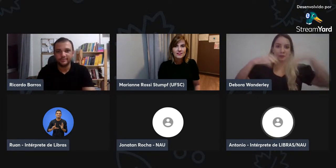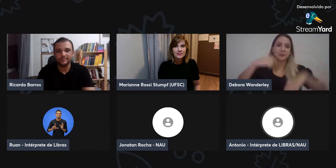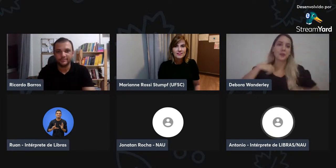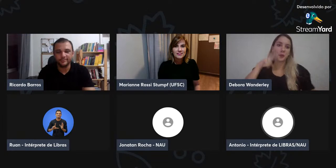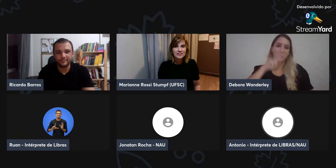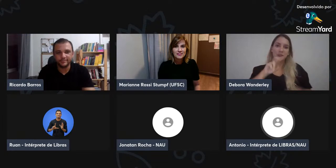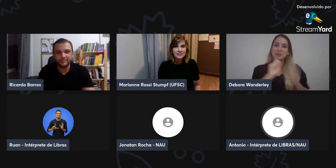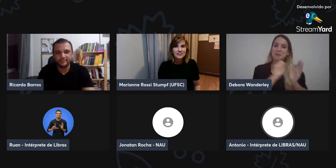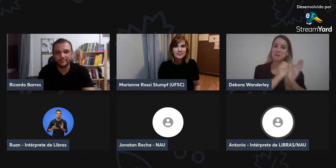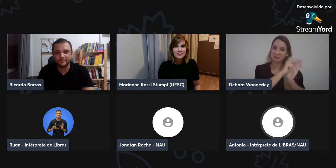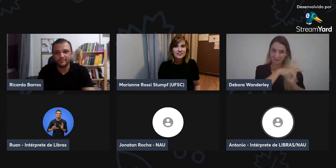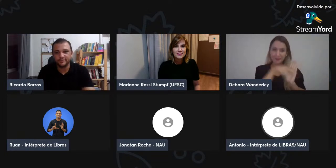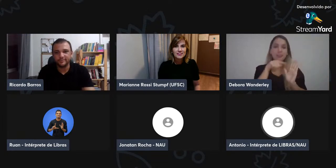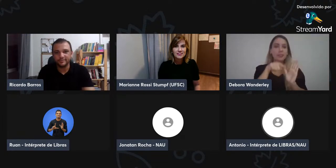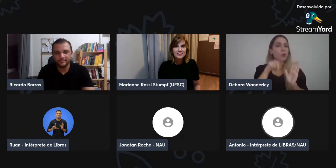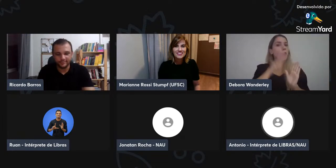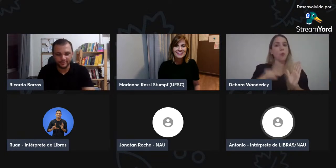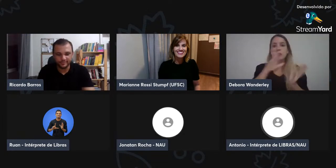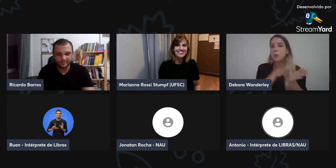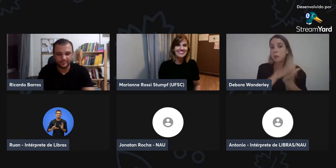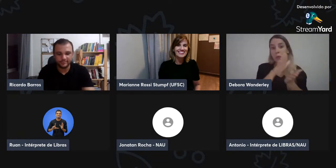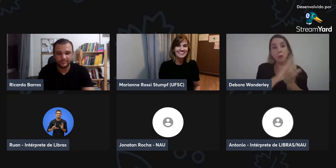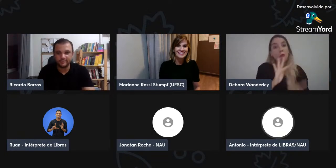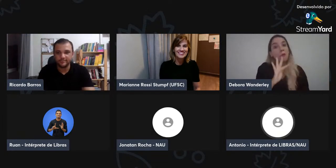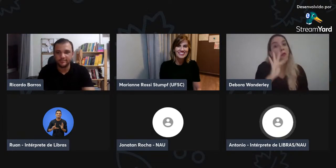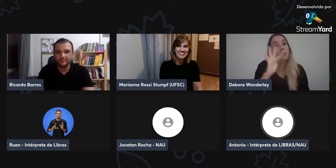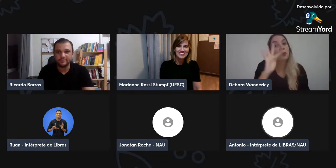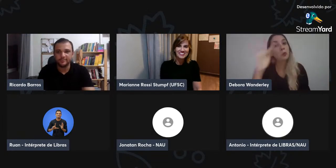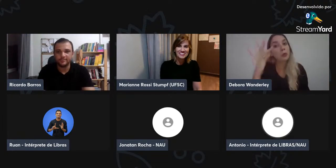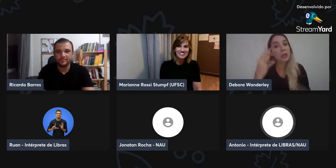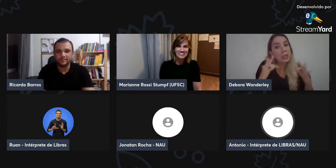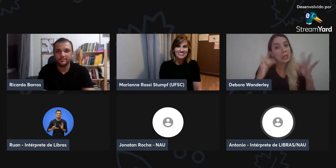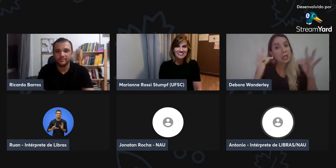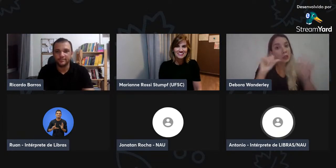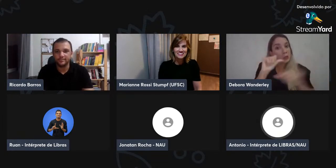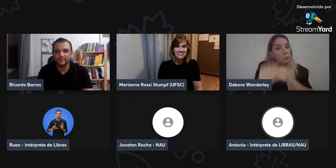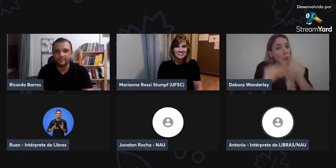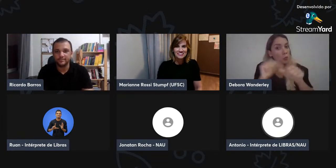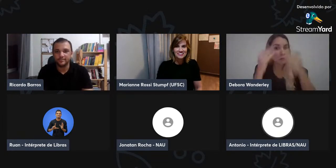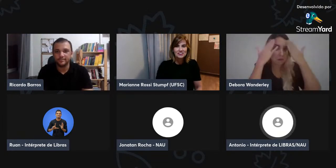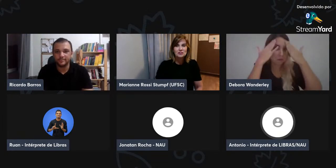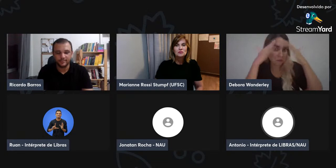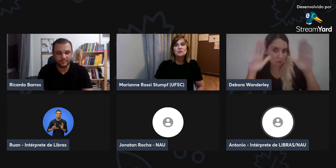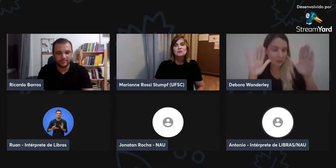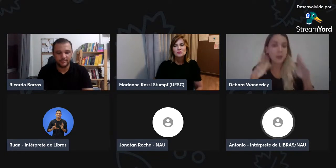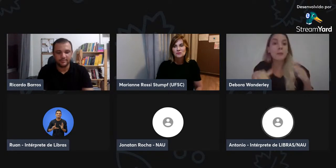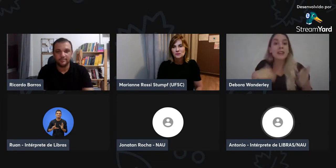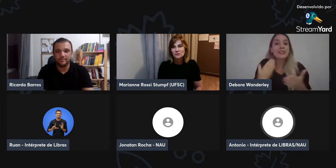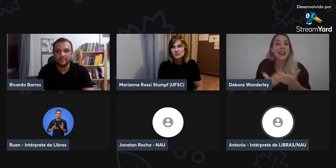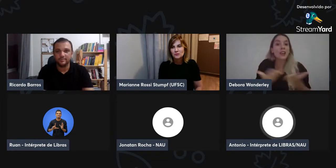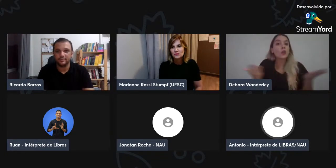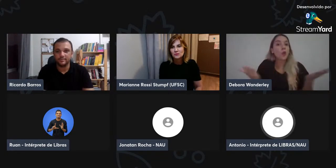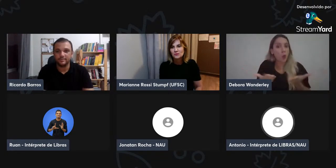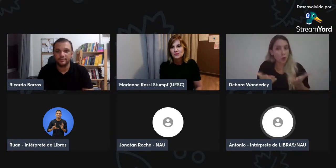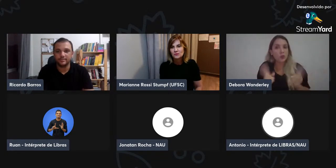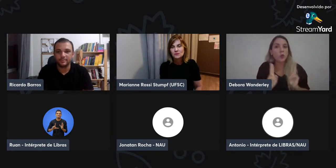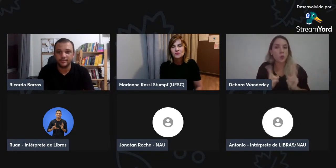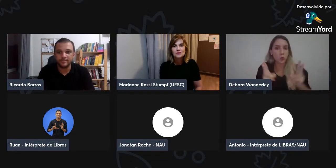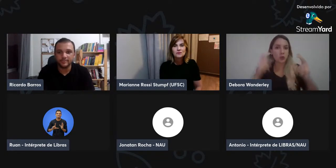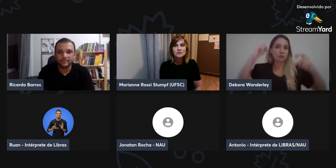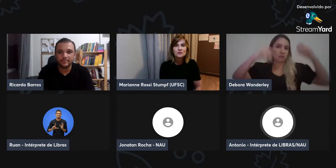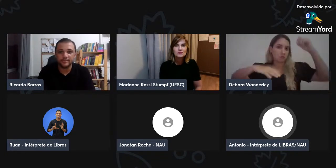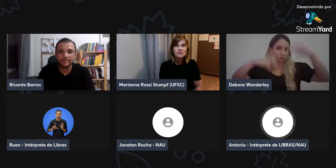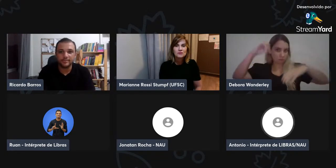Eles utilizam algumas explicações, tudo mais, e tem as impressões que futuramente, as tecnologias,